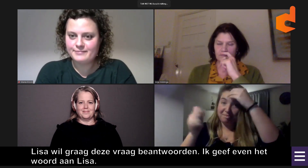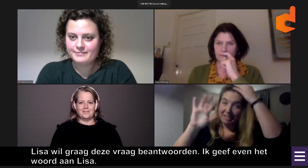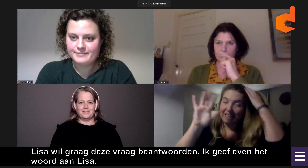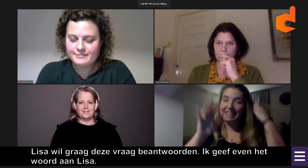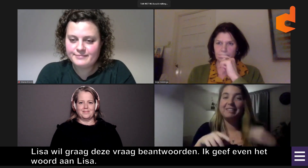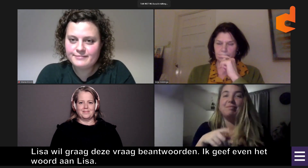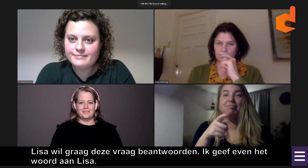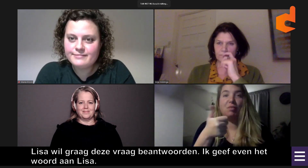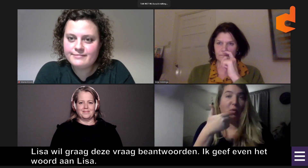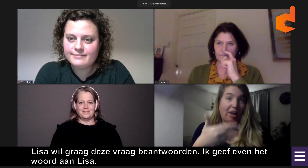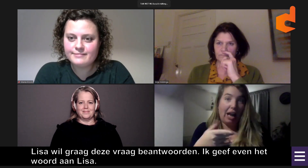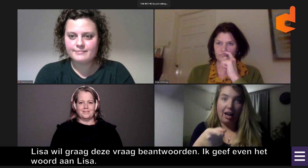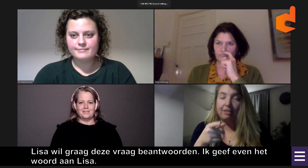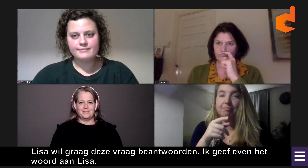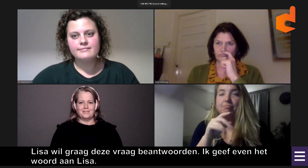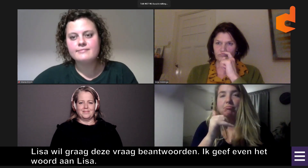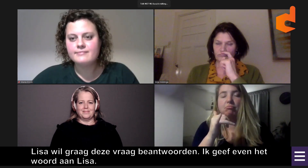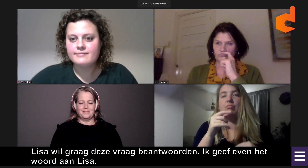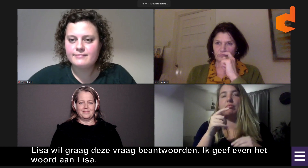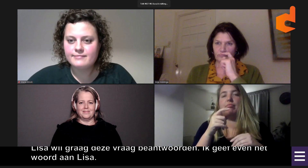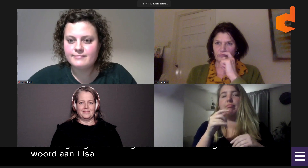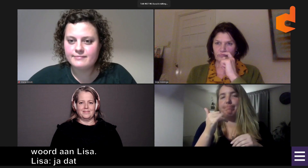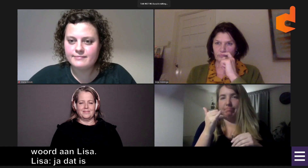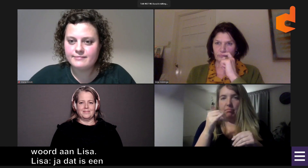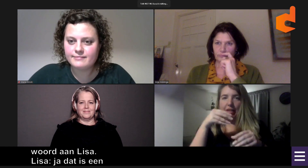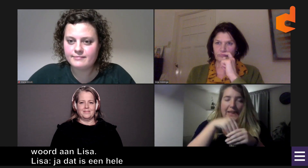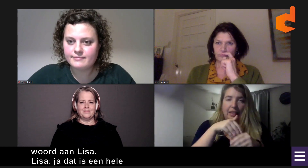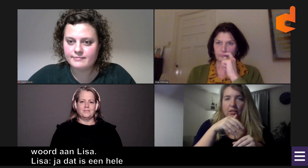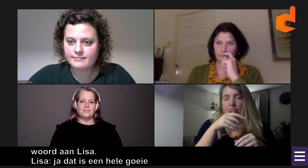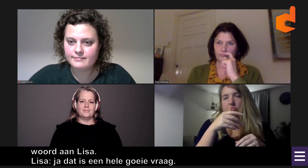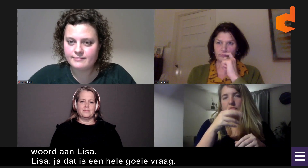Daar is ze. Ja, dat is een hele goede vraag.